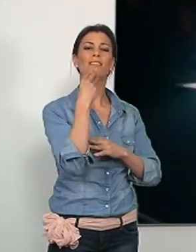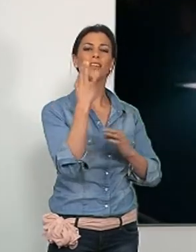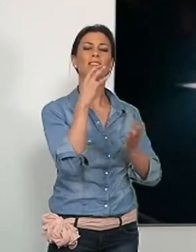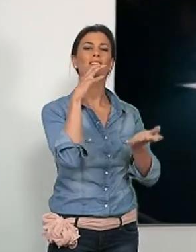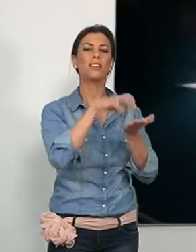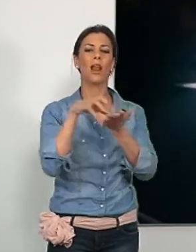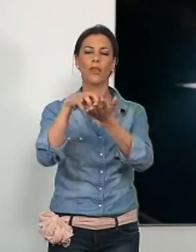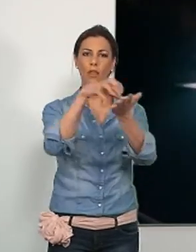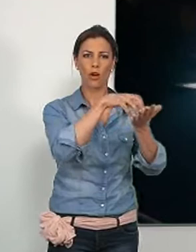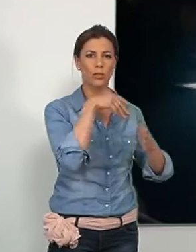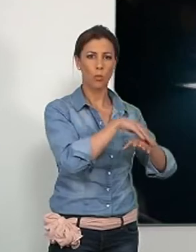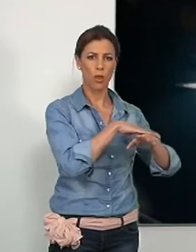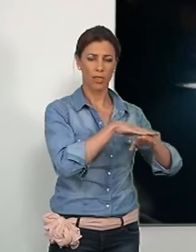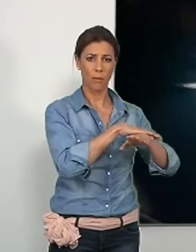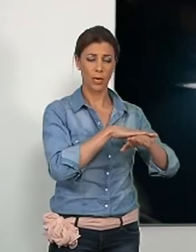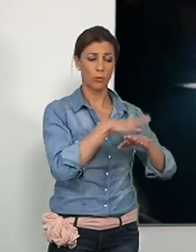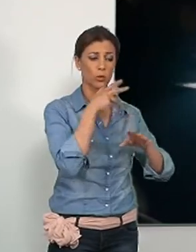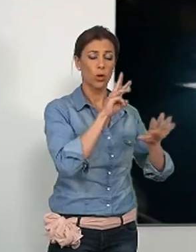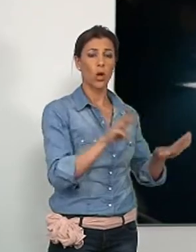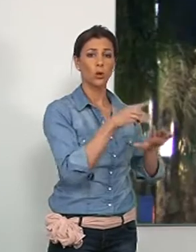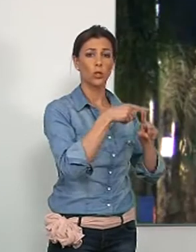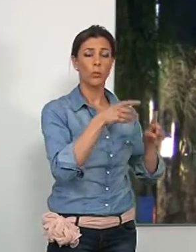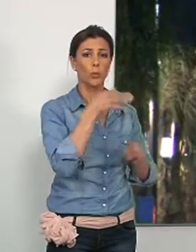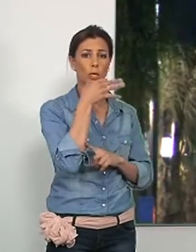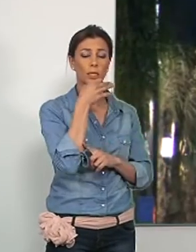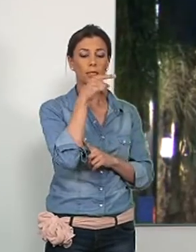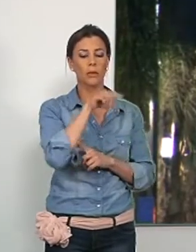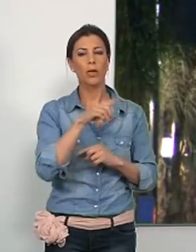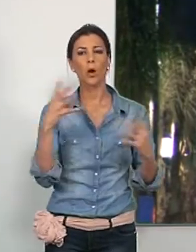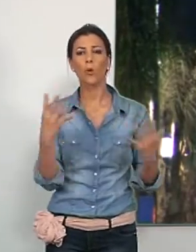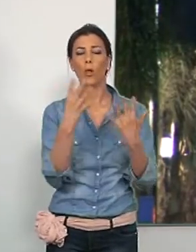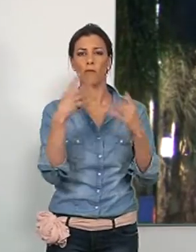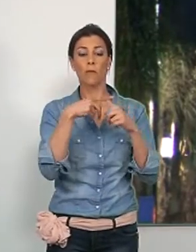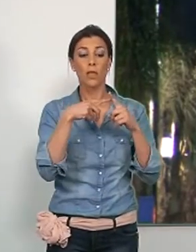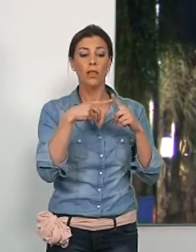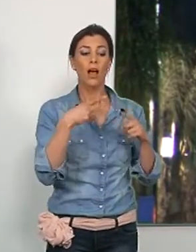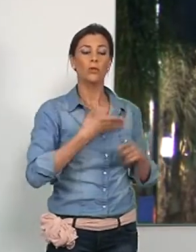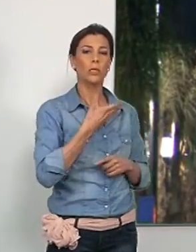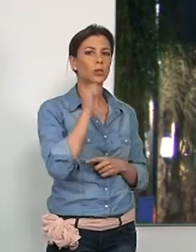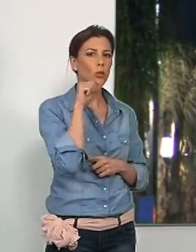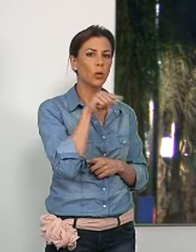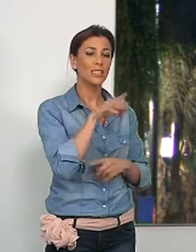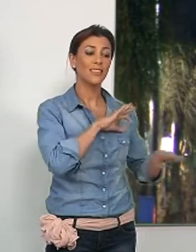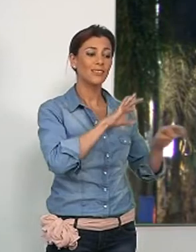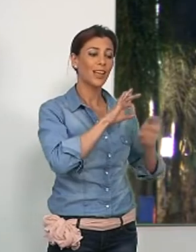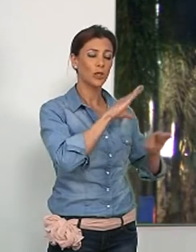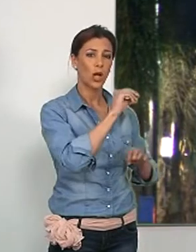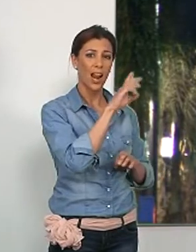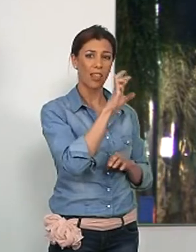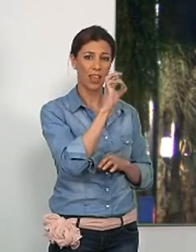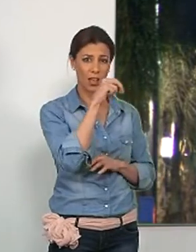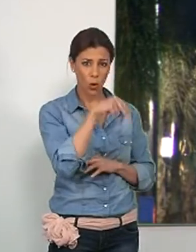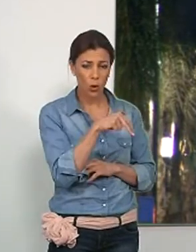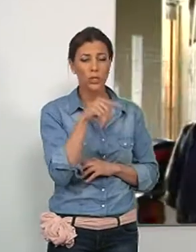instalaciones municipales. Así, entre las ocho y media de la tarde y las nueve y media, el Ayuntamiento de Motril, el Teatro